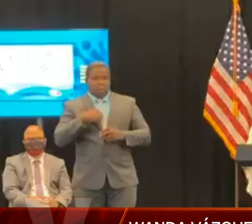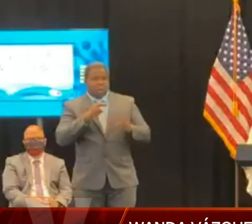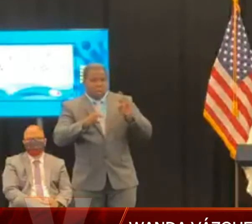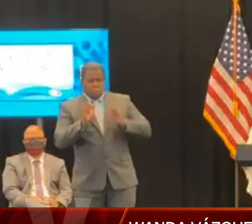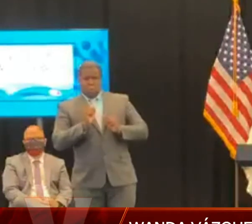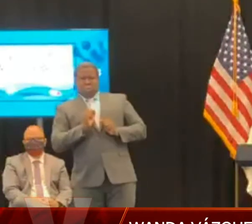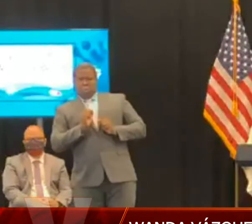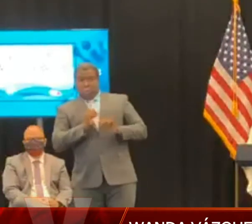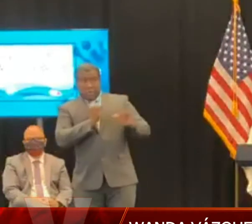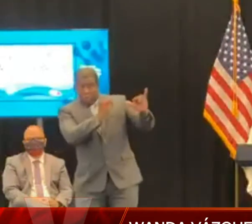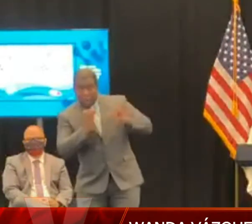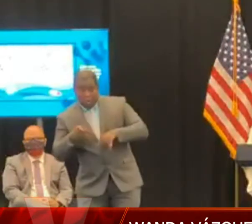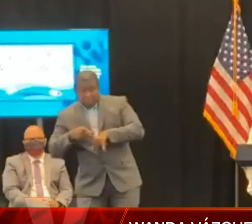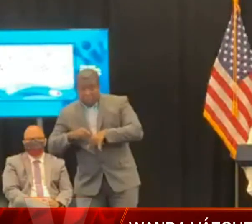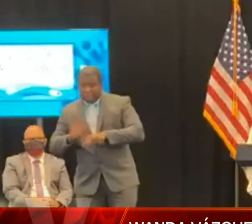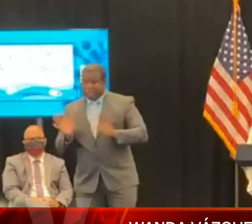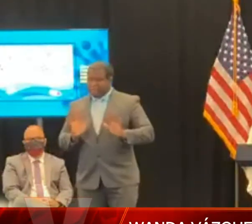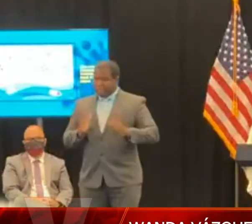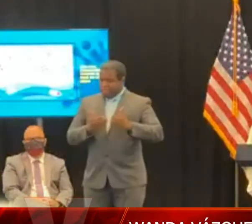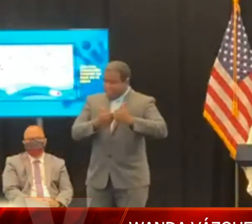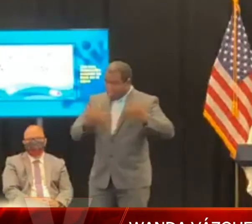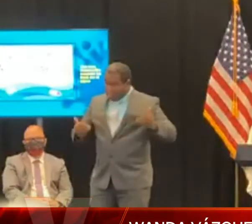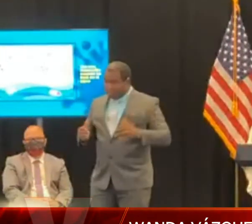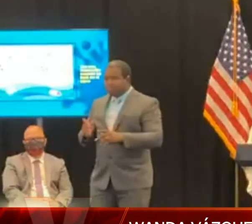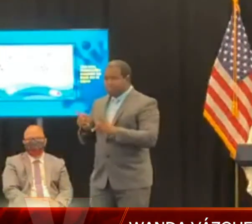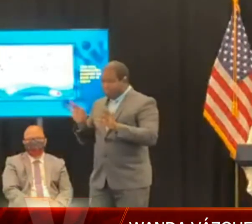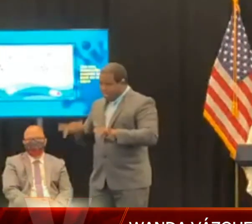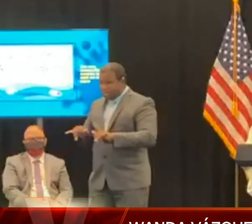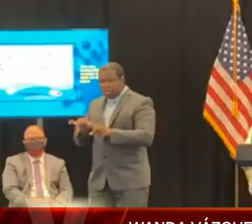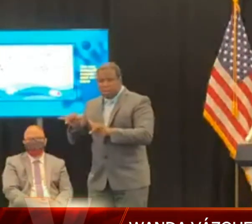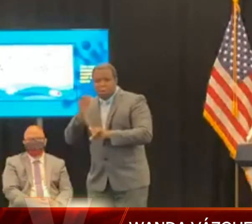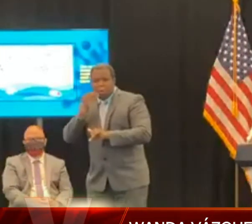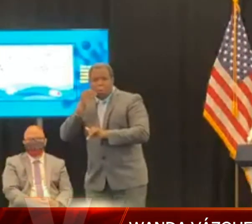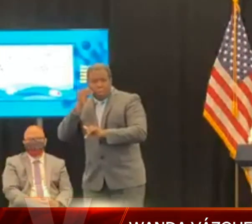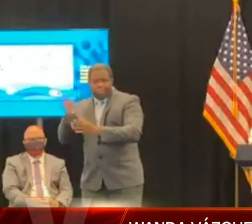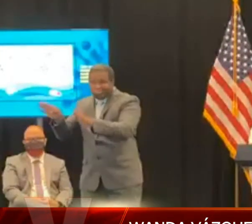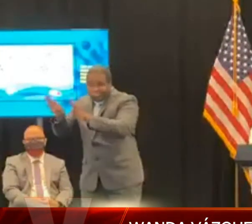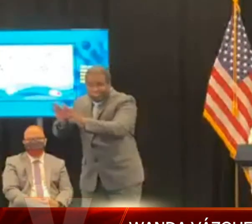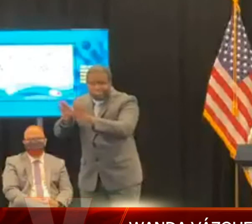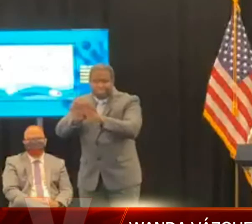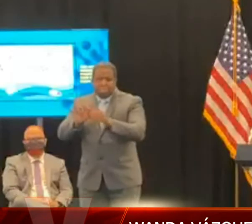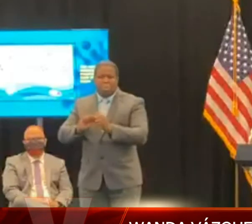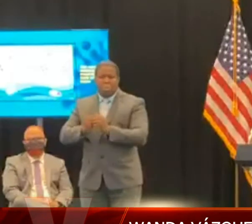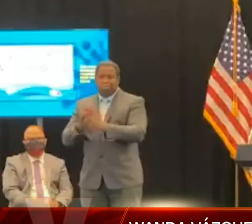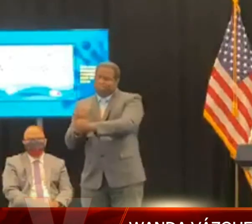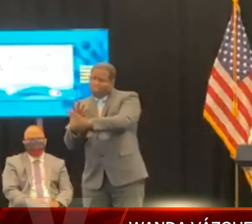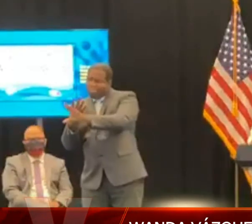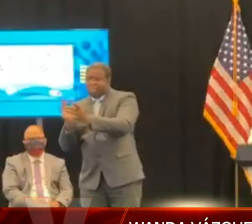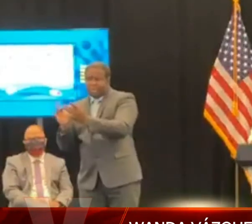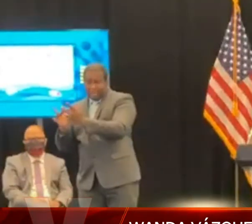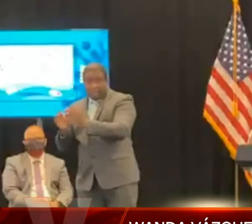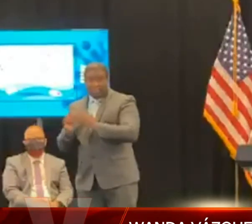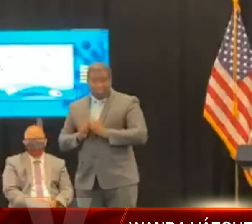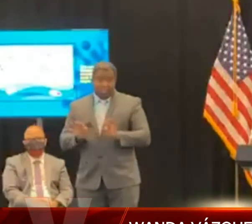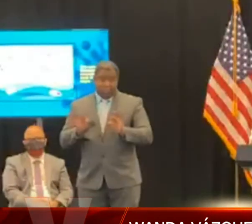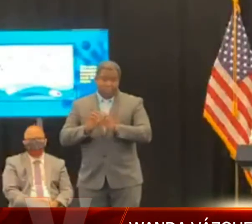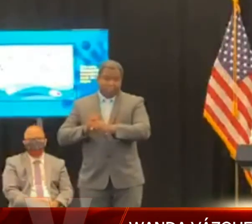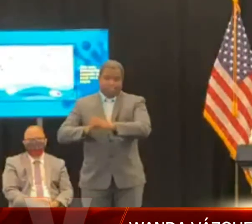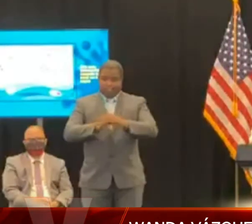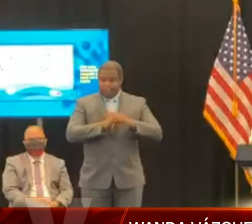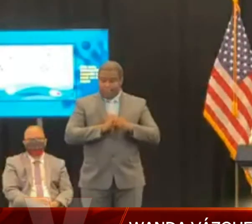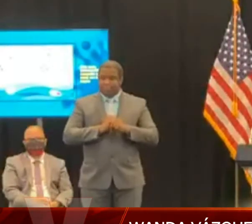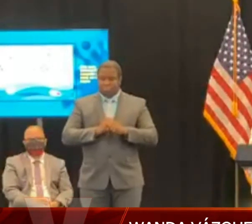teatrales y actividades corporativas para su aprobación y autorización. Es importante que este tipo de actividades tienen que someter